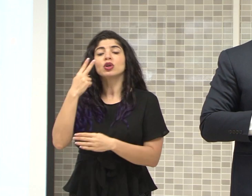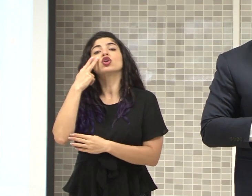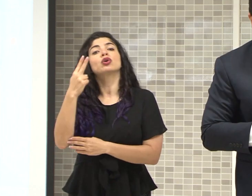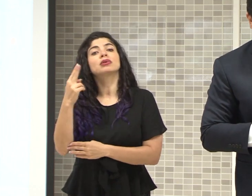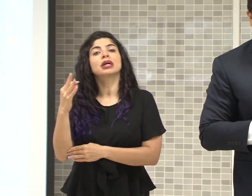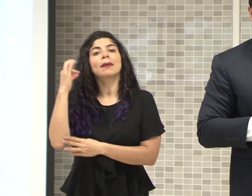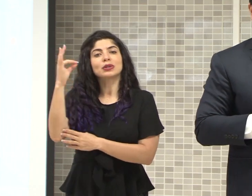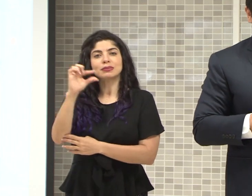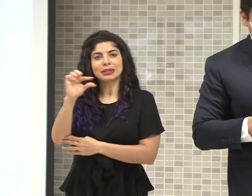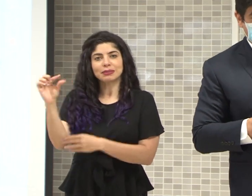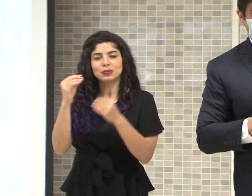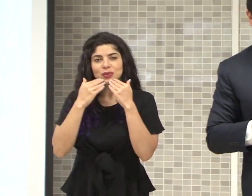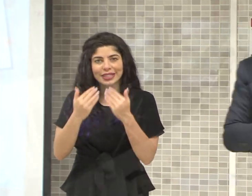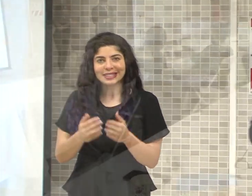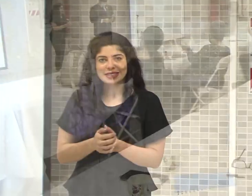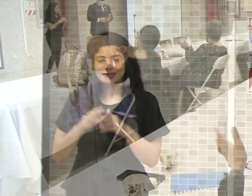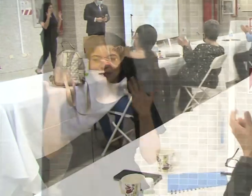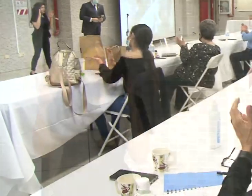la próxima semana. Muchas gracias.